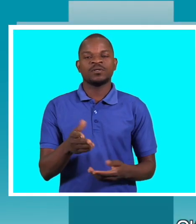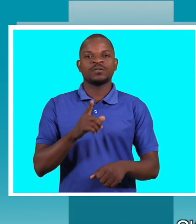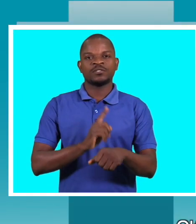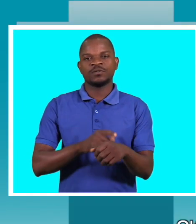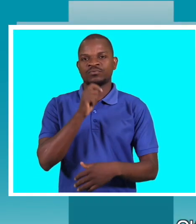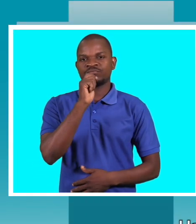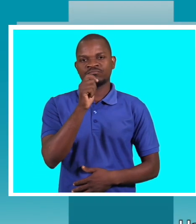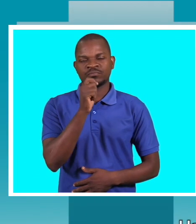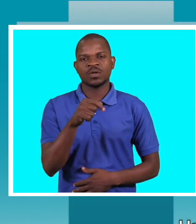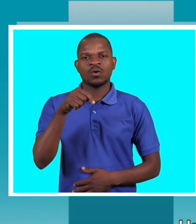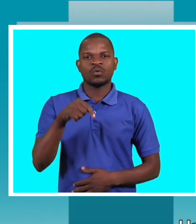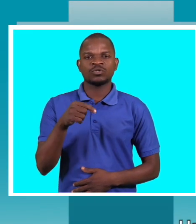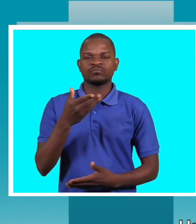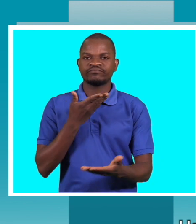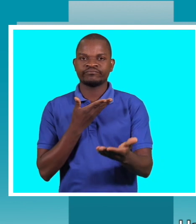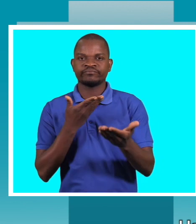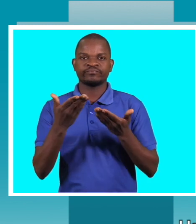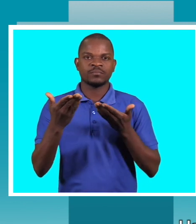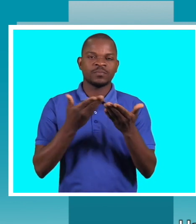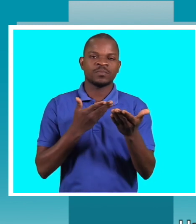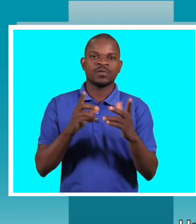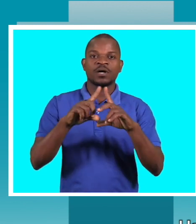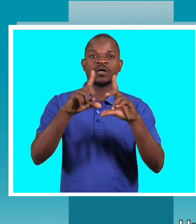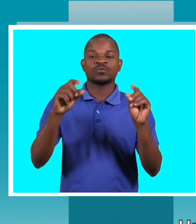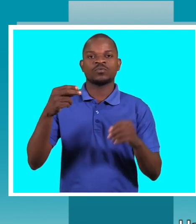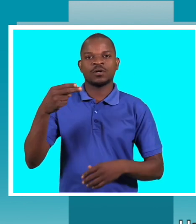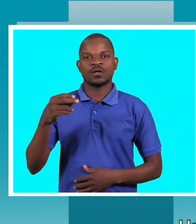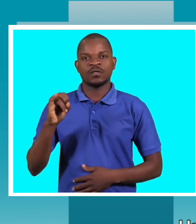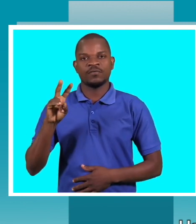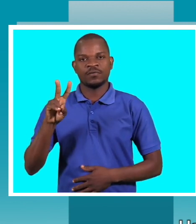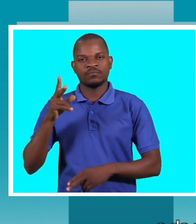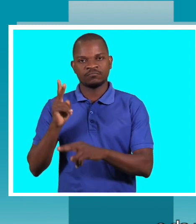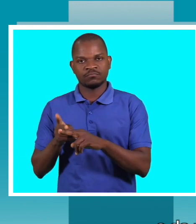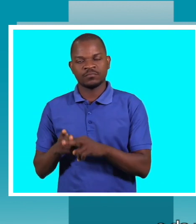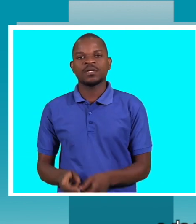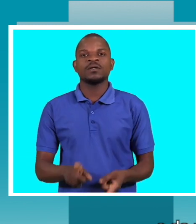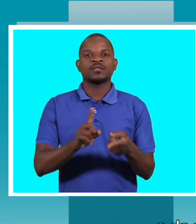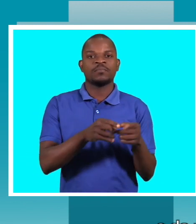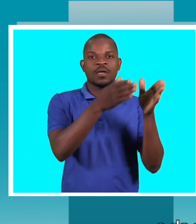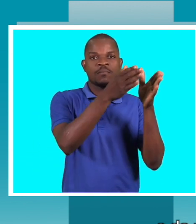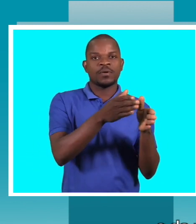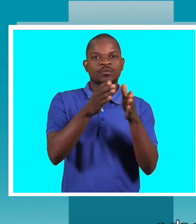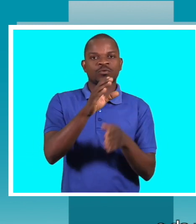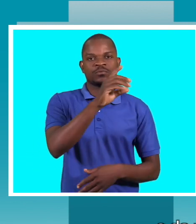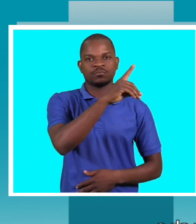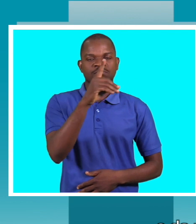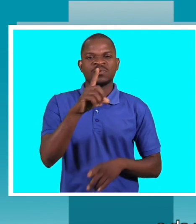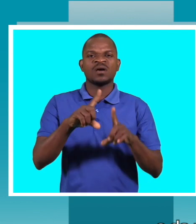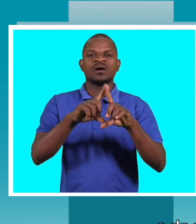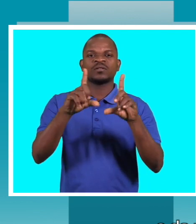entrevista. Hoje vamos conversar em relação ao gaivicida e à pessoa com deficiência. Alusivo, na data,